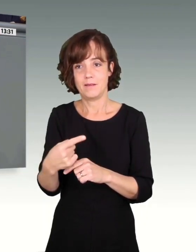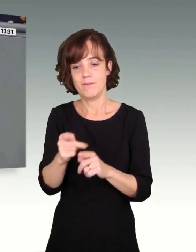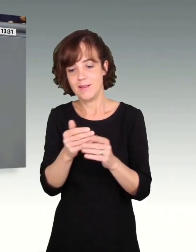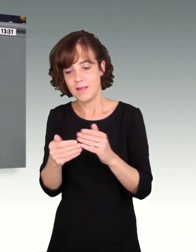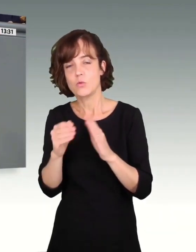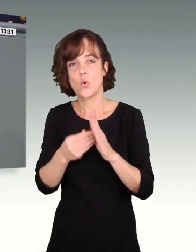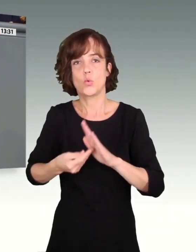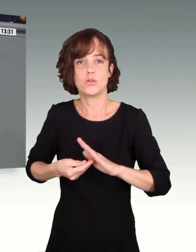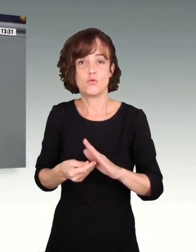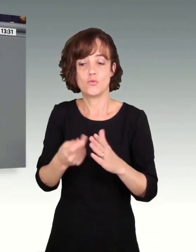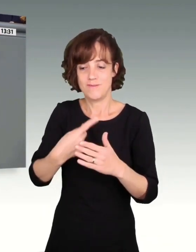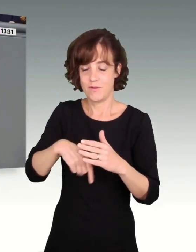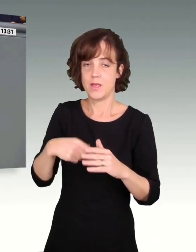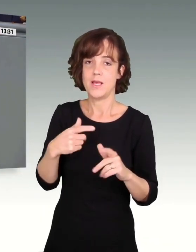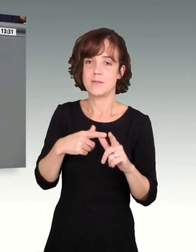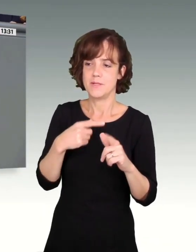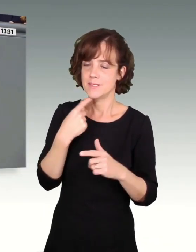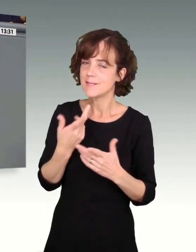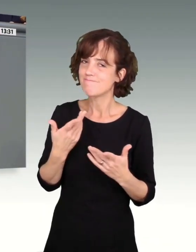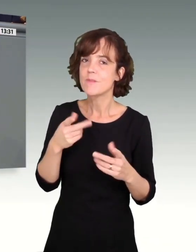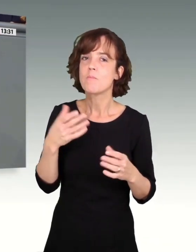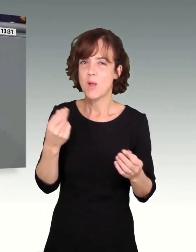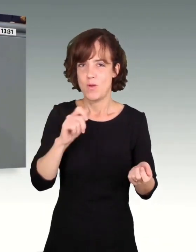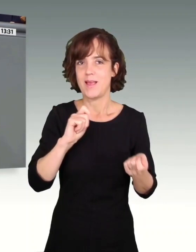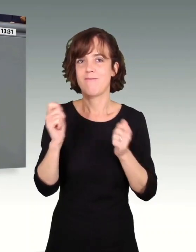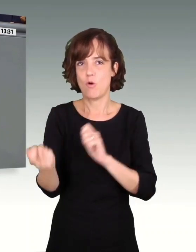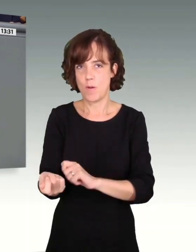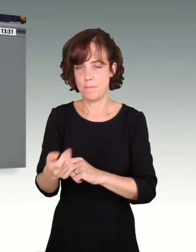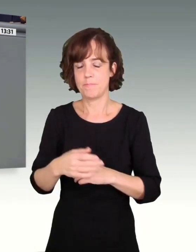Sozialdemokraten auch sagen, dass es hier einen grundsätzlichen Reformbedarf gibt.